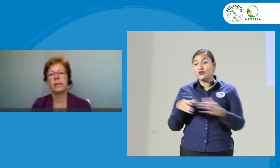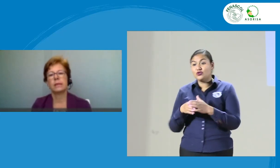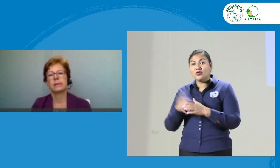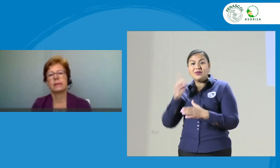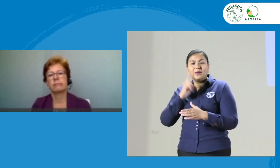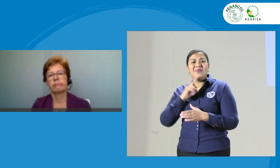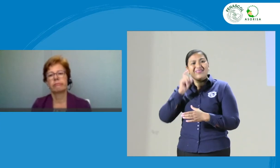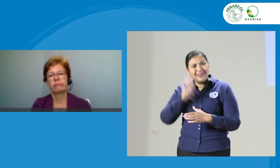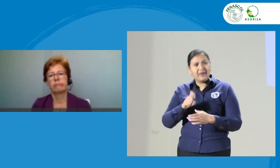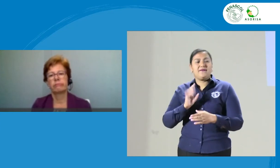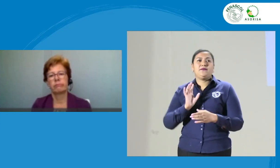de intérpretes.